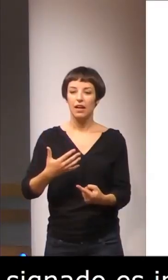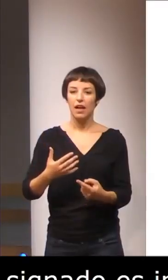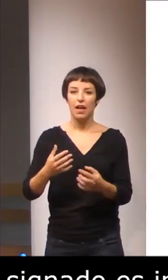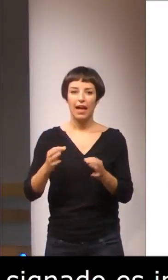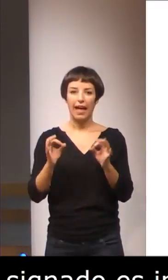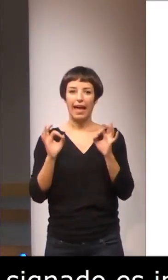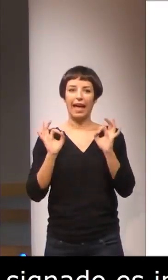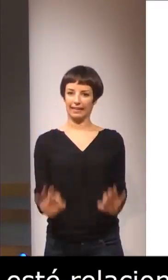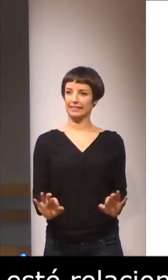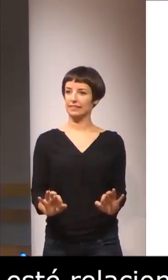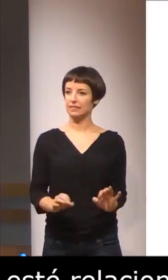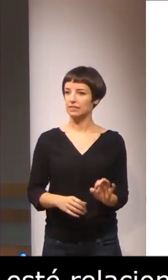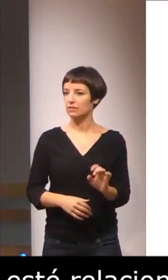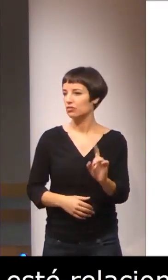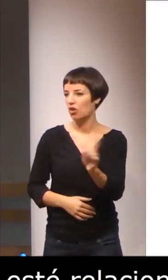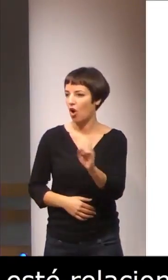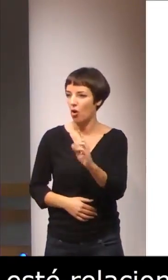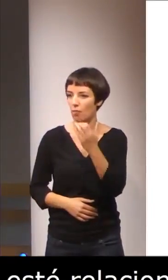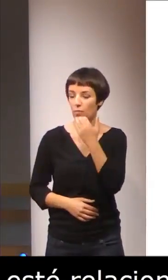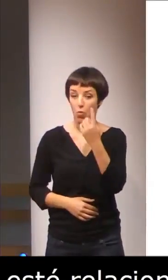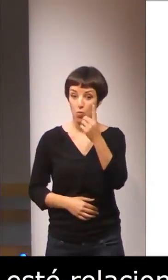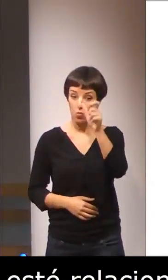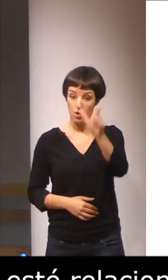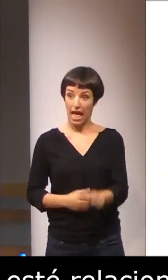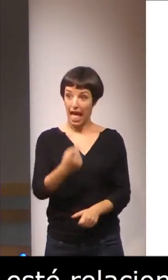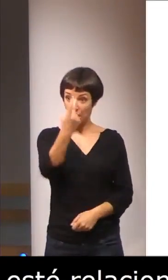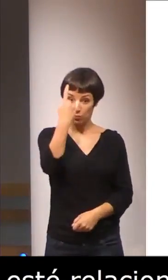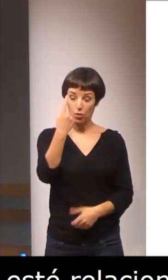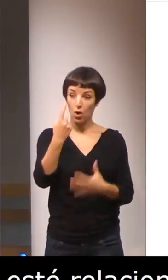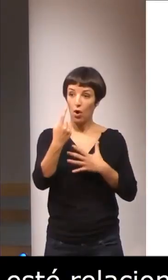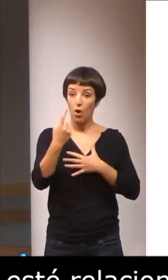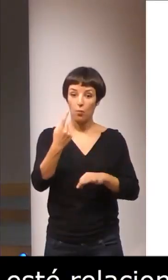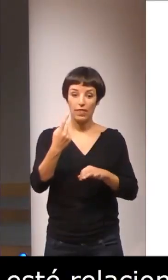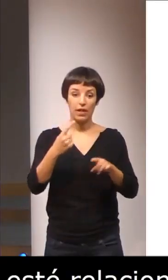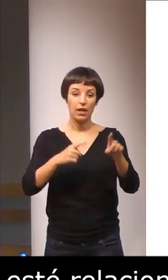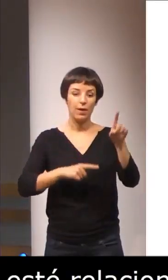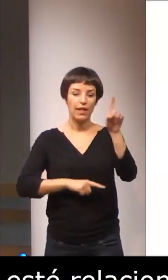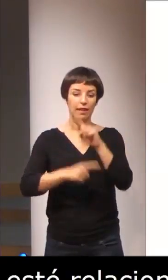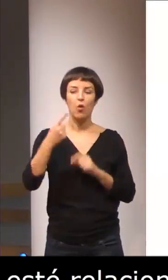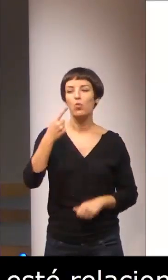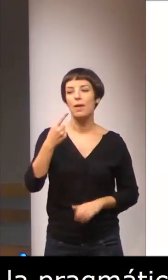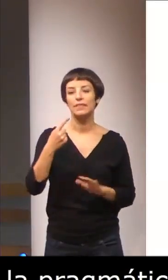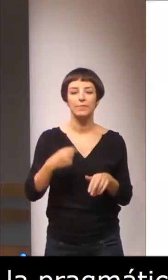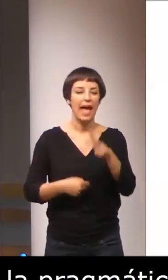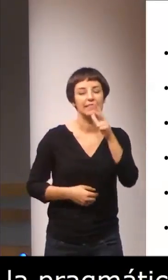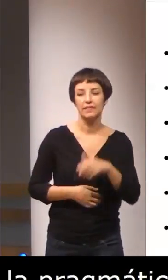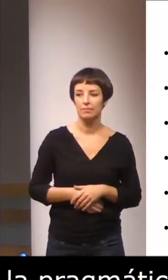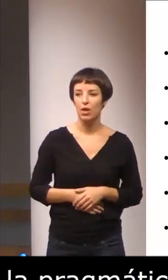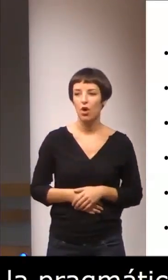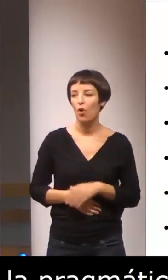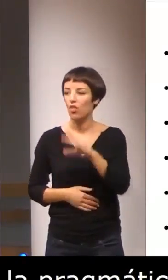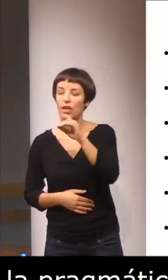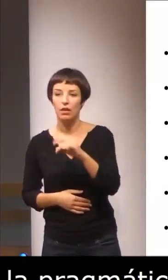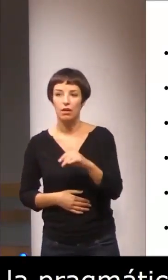sea, puede, un mismo alumno puede recibir un par o tres de atribuciones.